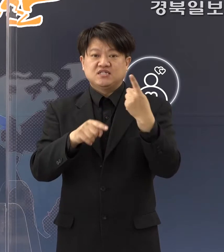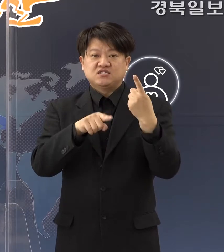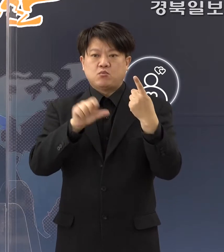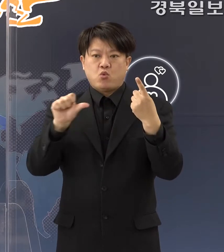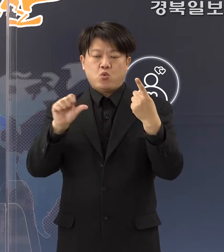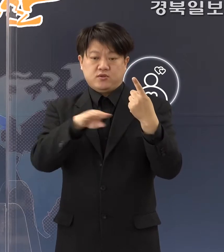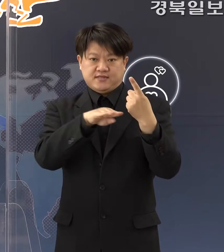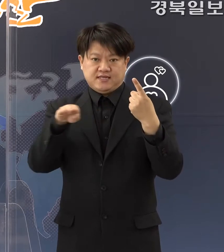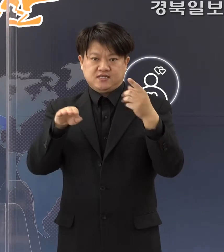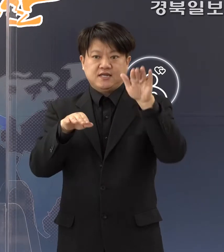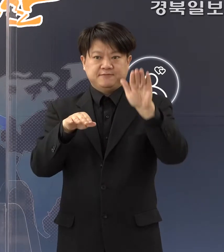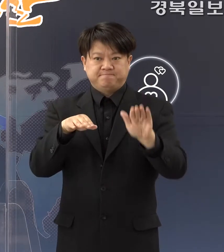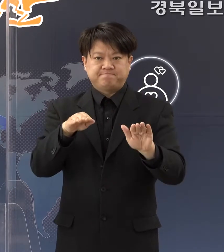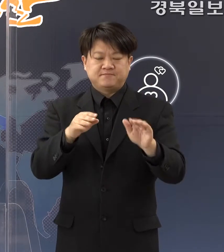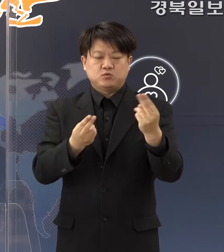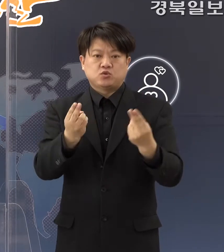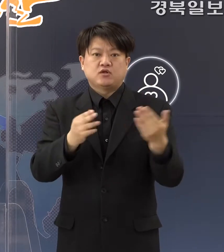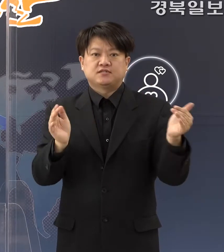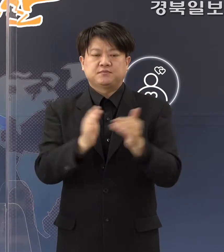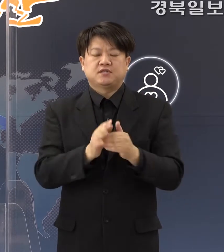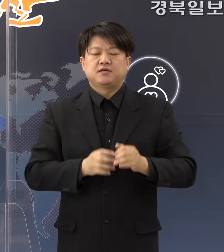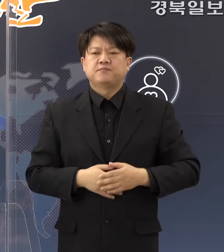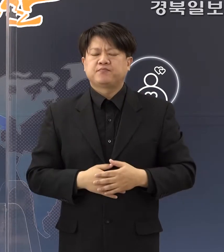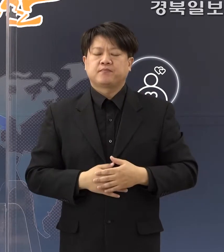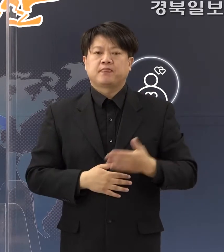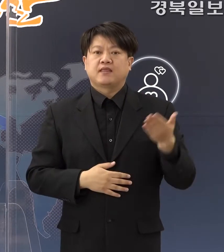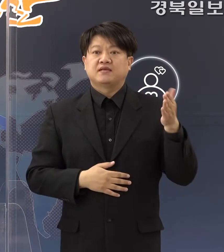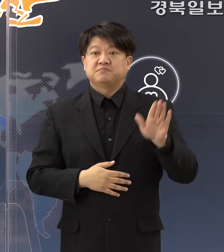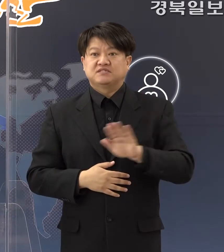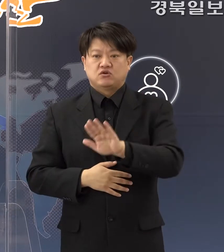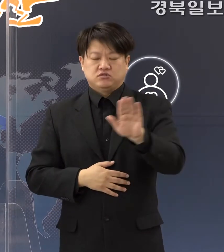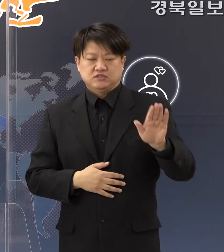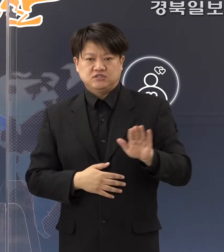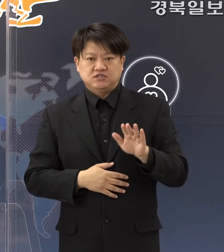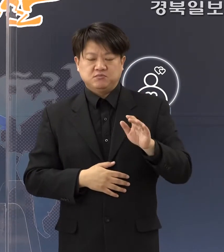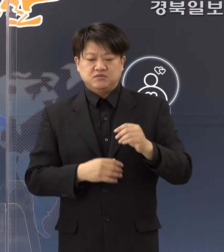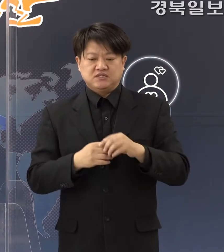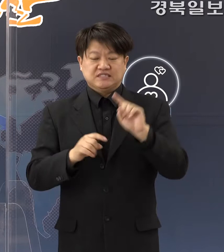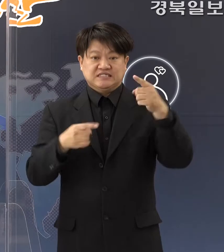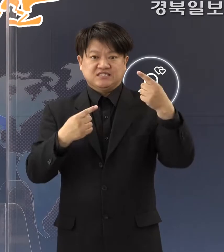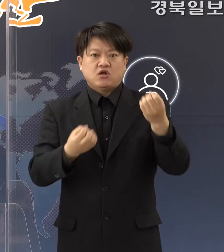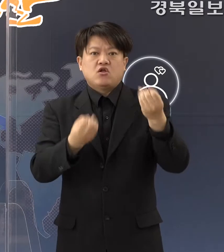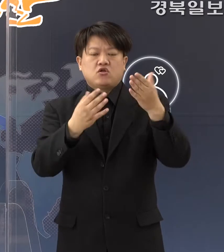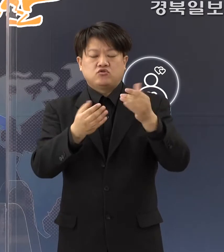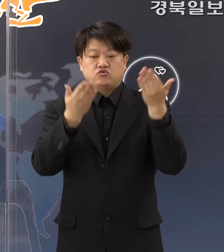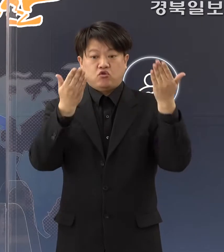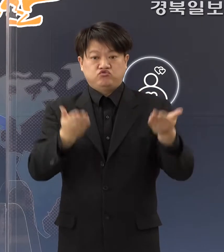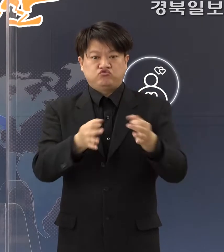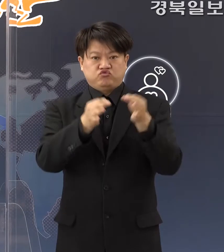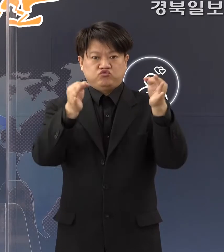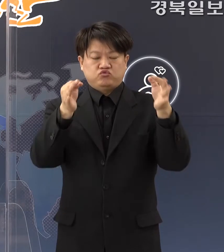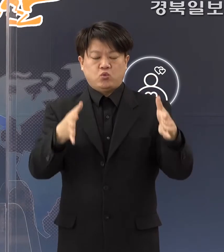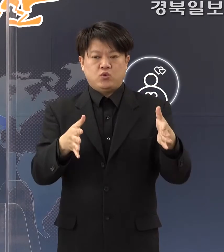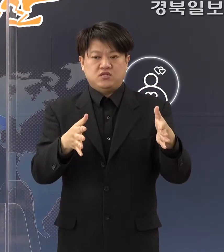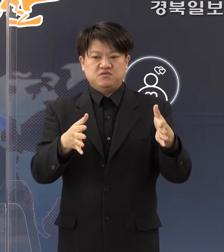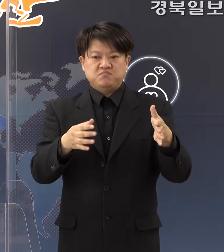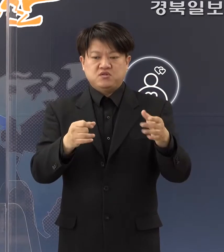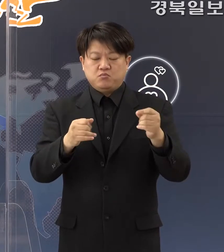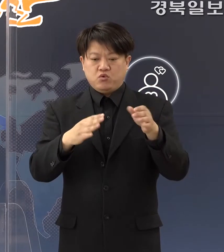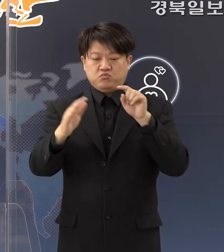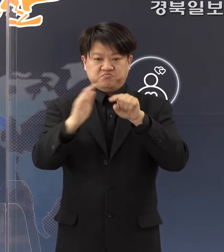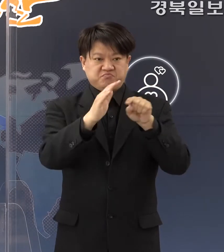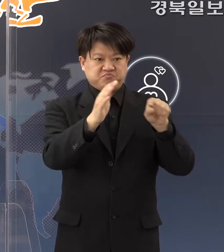했습니다. 그래도 저희들은 설 연휴 기간 동안 가족 또는 지인 간의 접촉, 고향 방문,